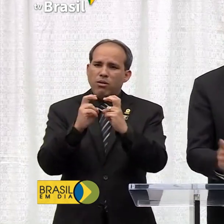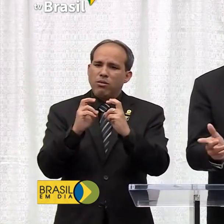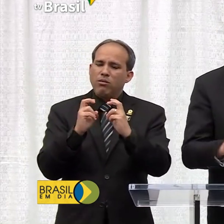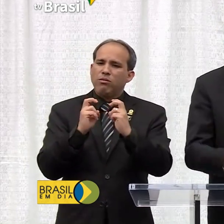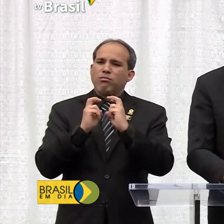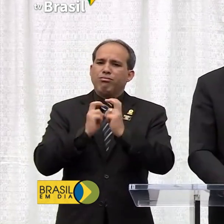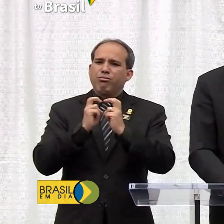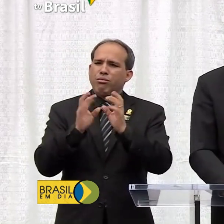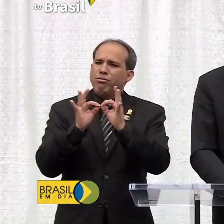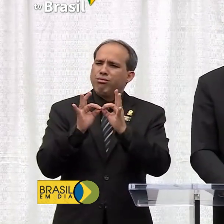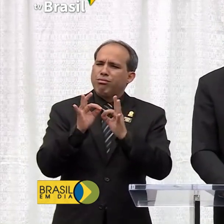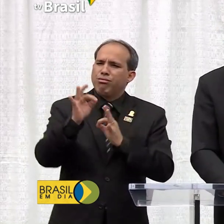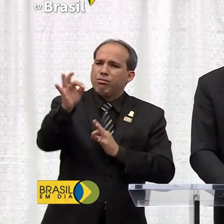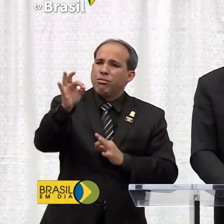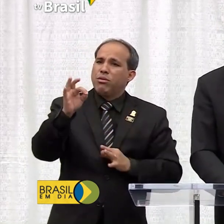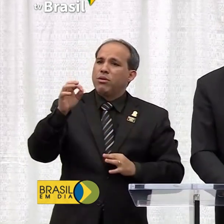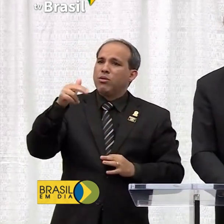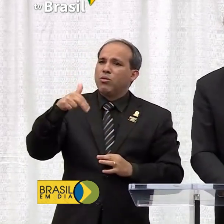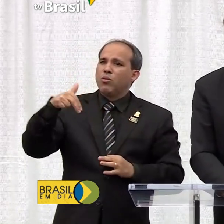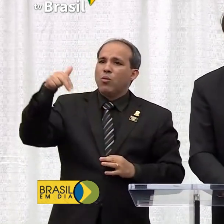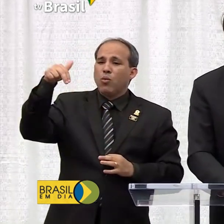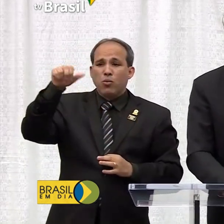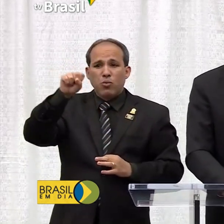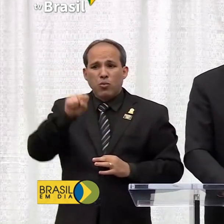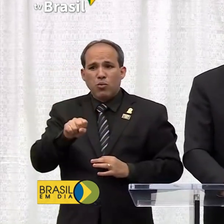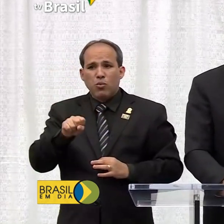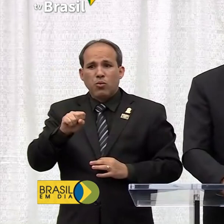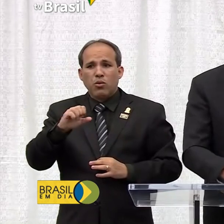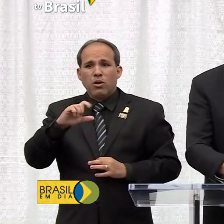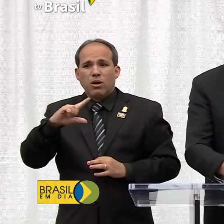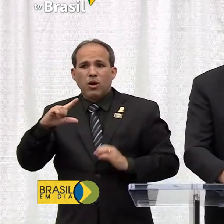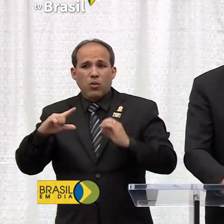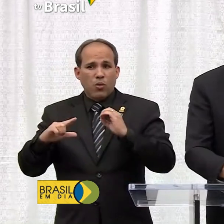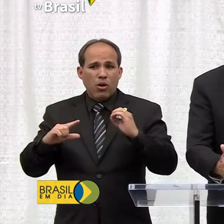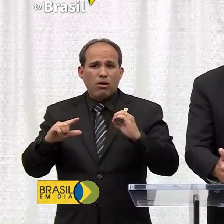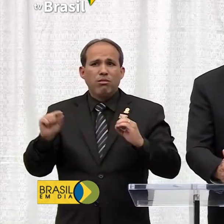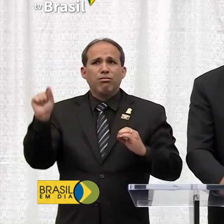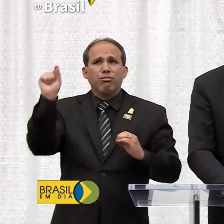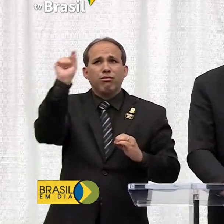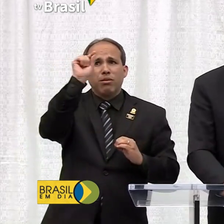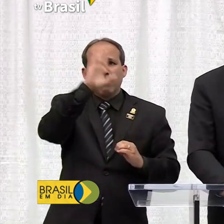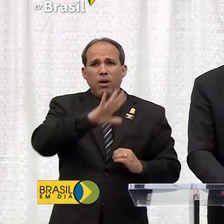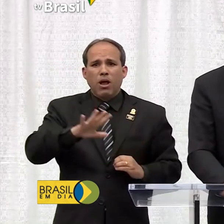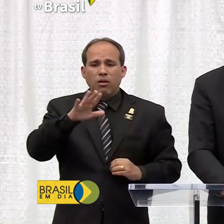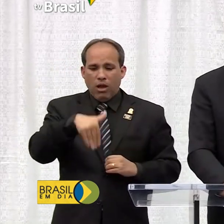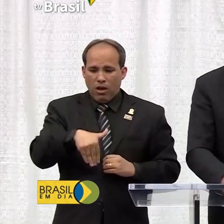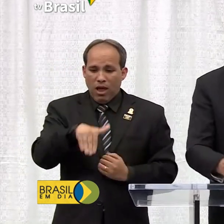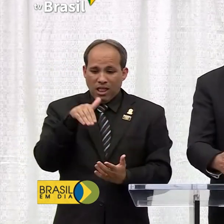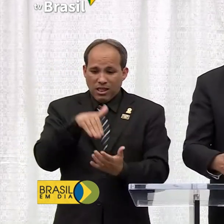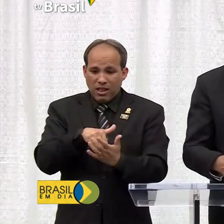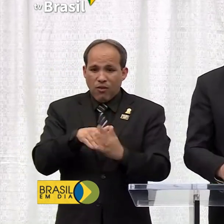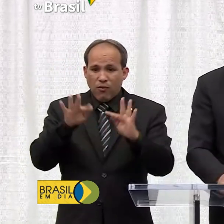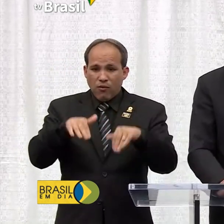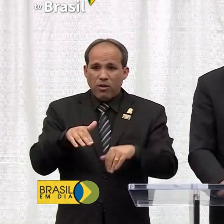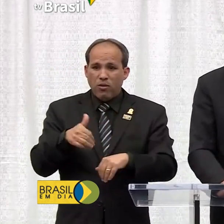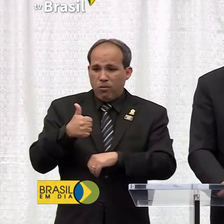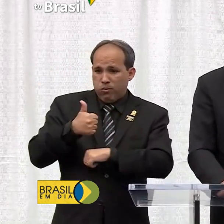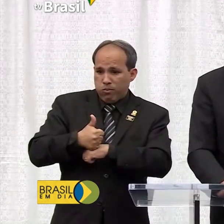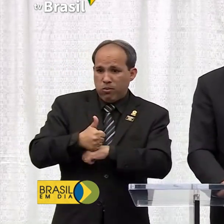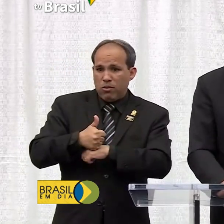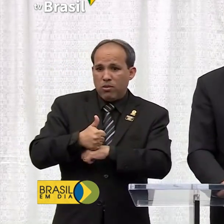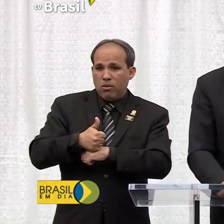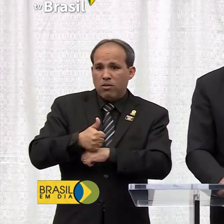de norte a sul, de leste a oeste. Acredito que, mais até o final do primeiro mandato nosso, muita coisa